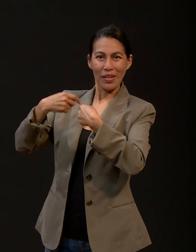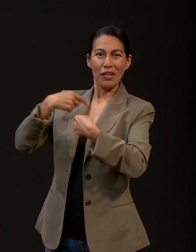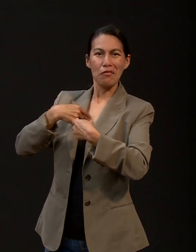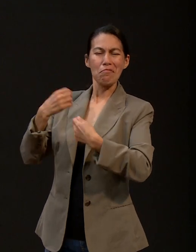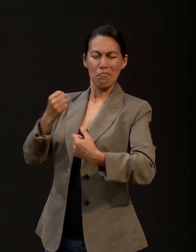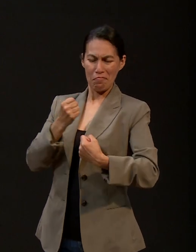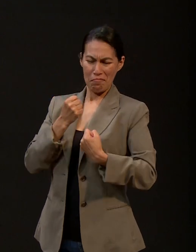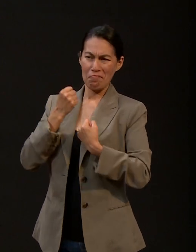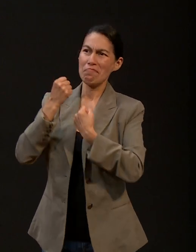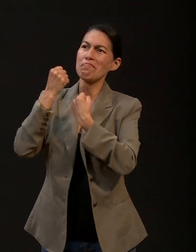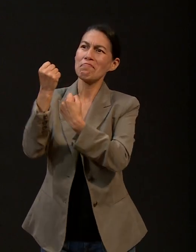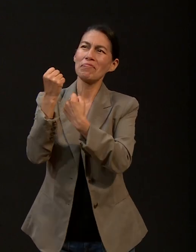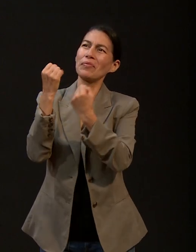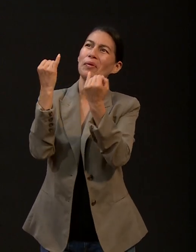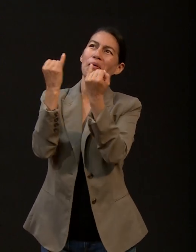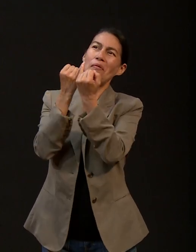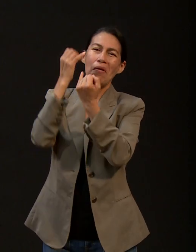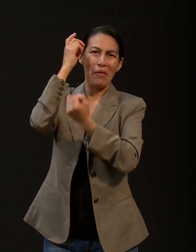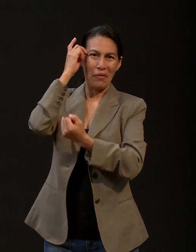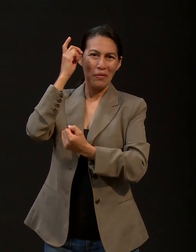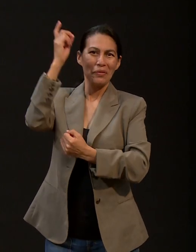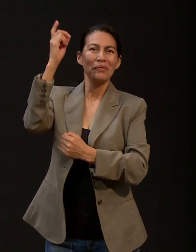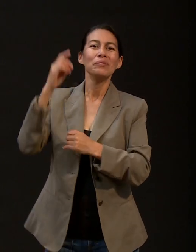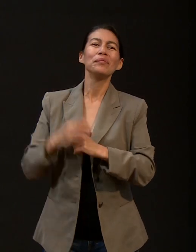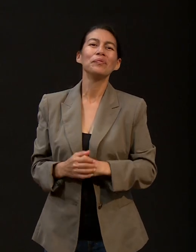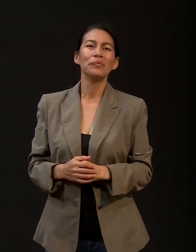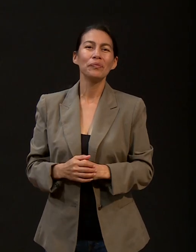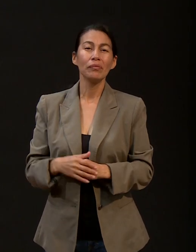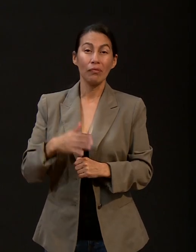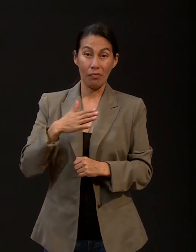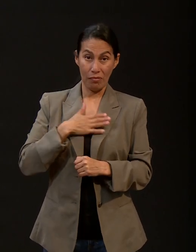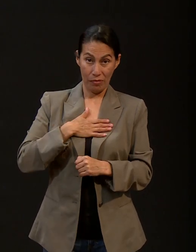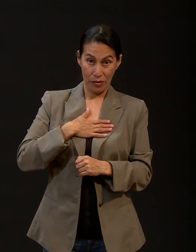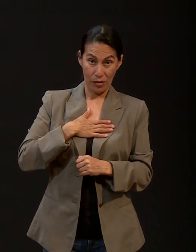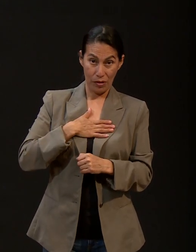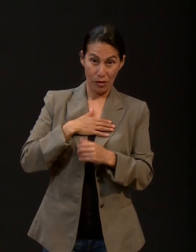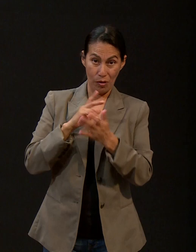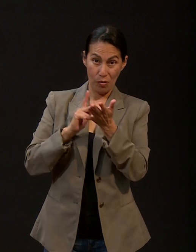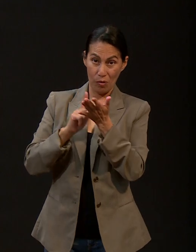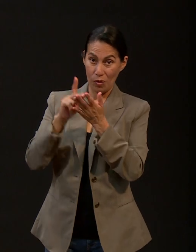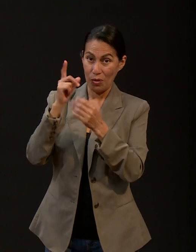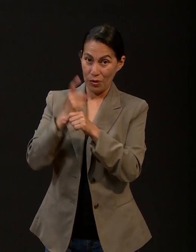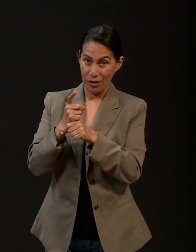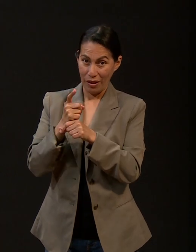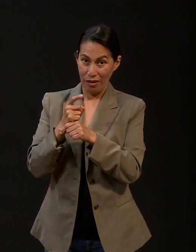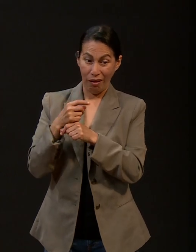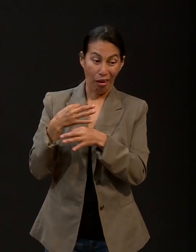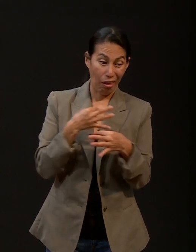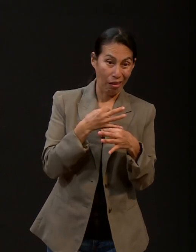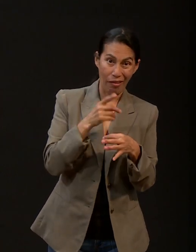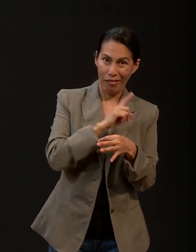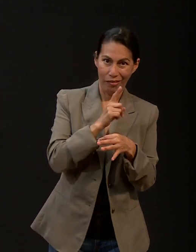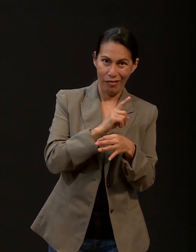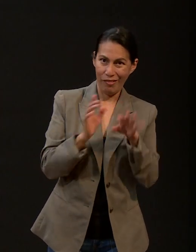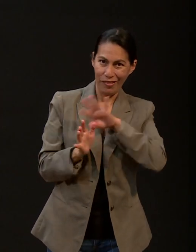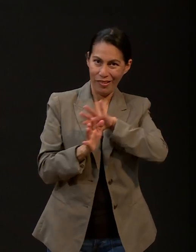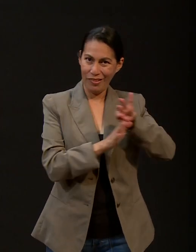frágil se hace omnipotente como la voluntad de Dios, mi voluntad es la voluntad de Él y la voluntad de Él es mi